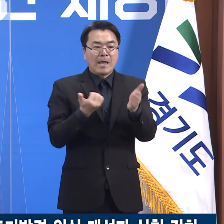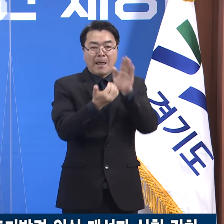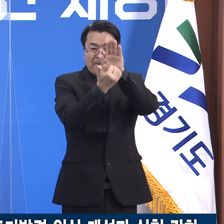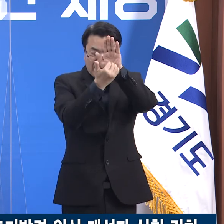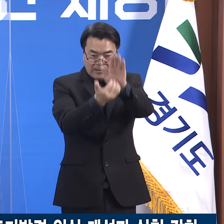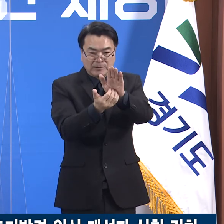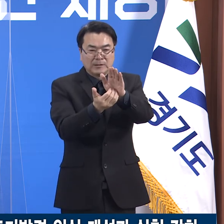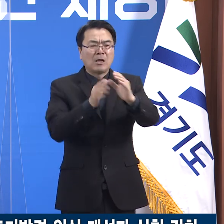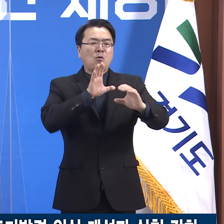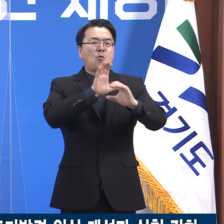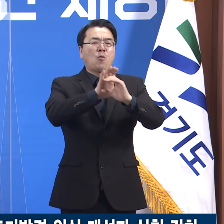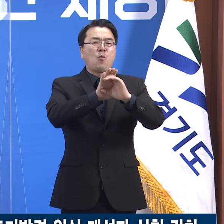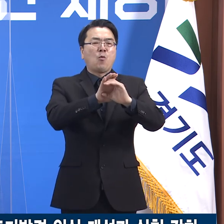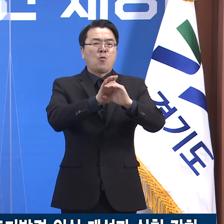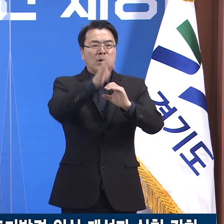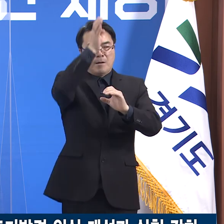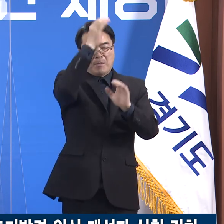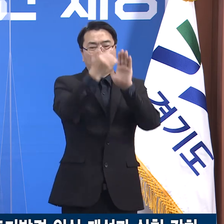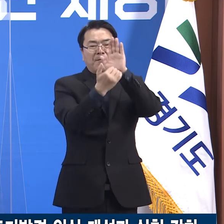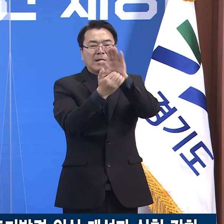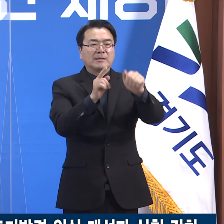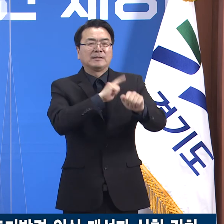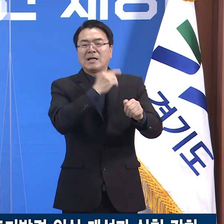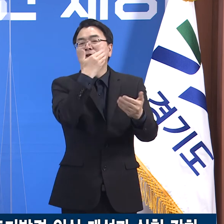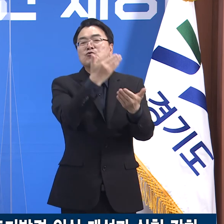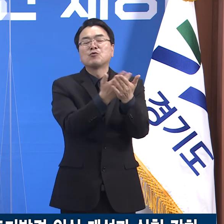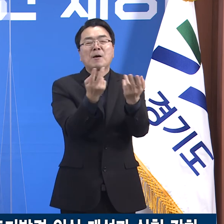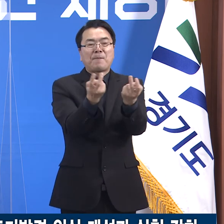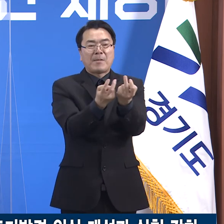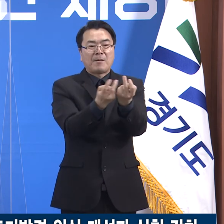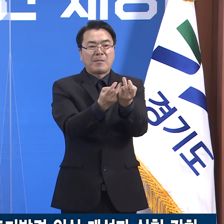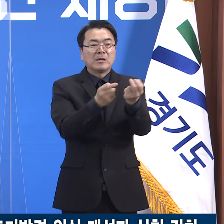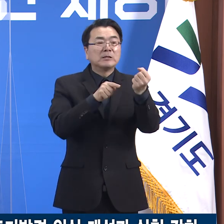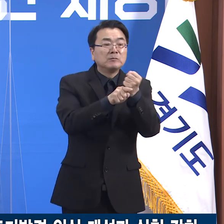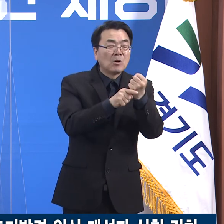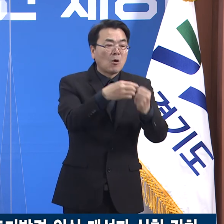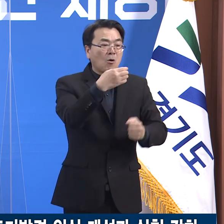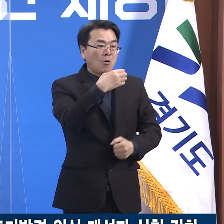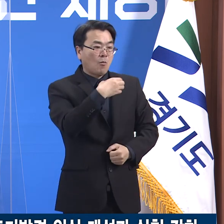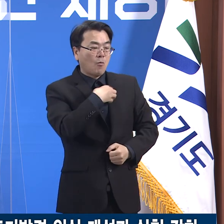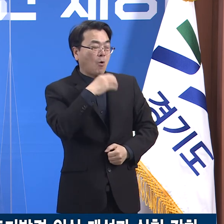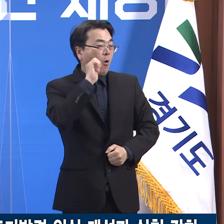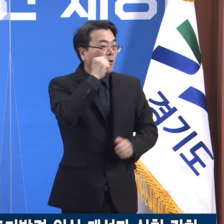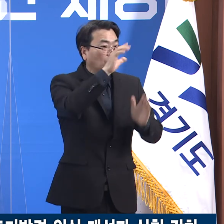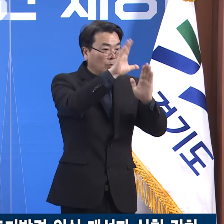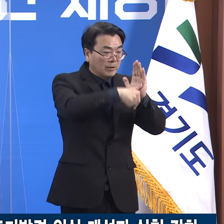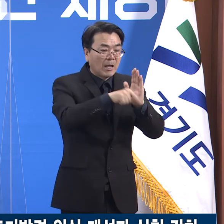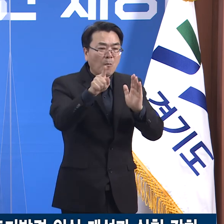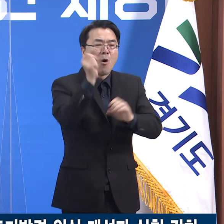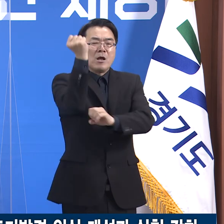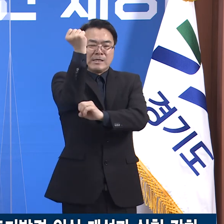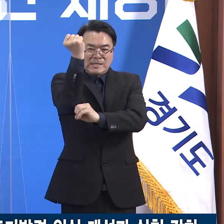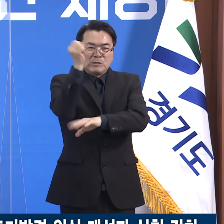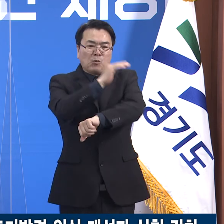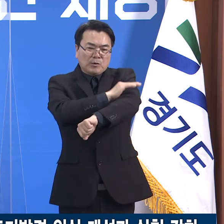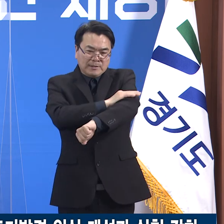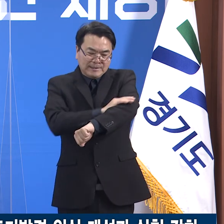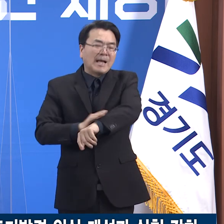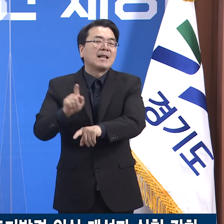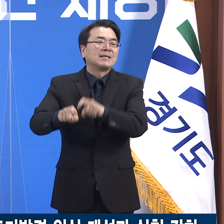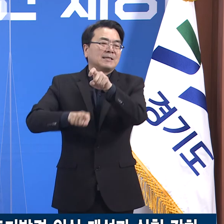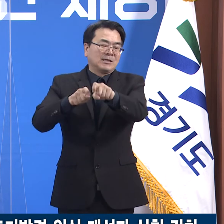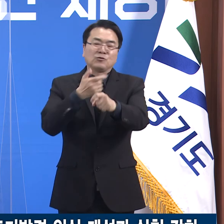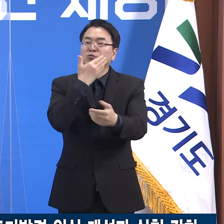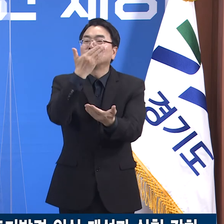판단합니다. 어려운 일일수록 기본에 충실하고자 합니다. 특히 감염이 쉽게 확산될 수